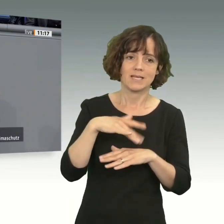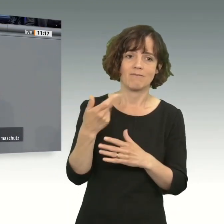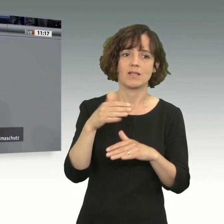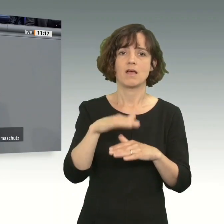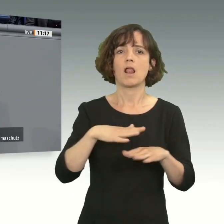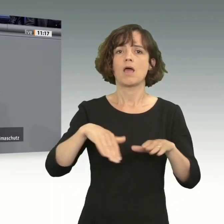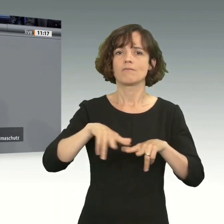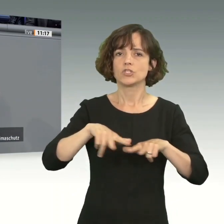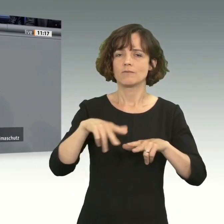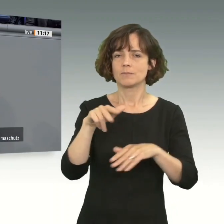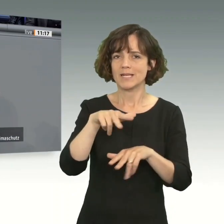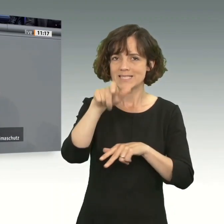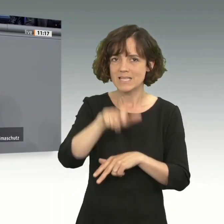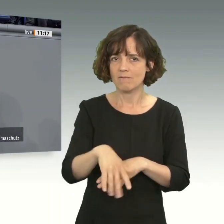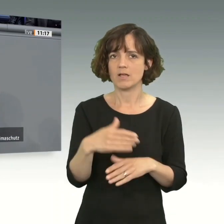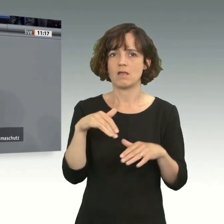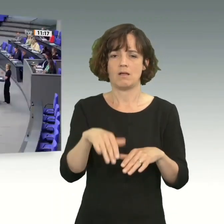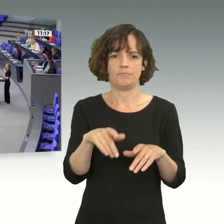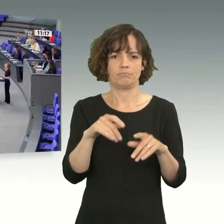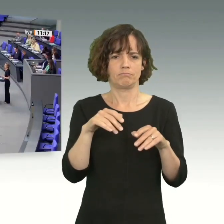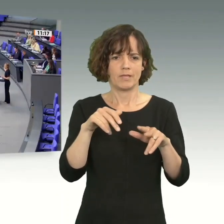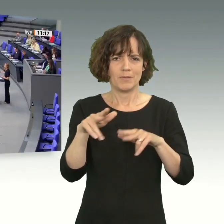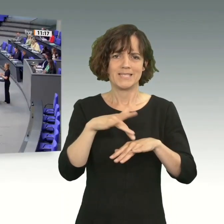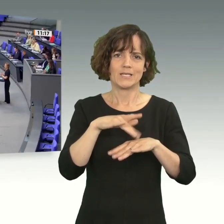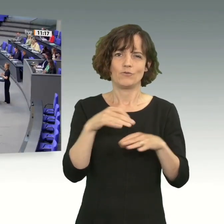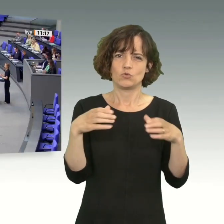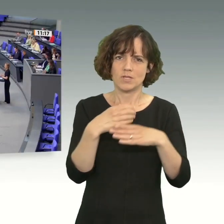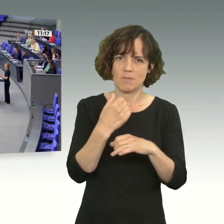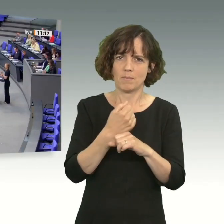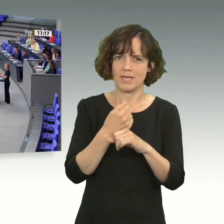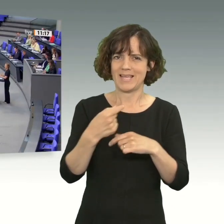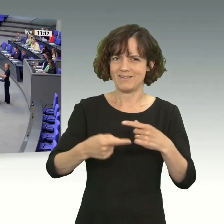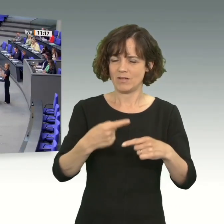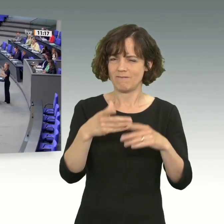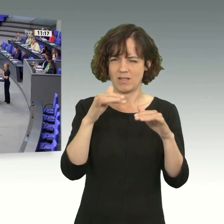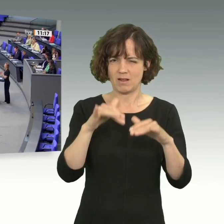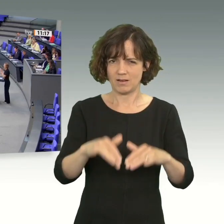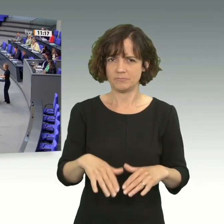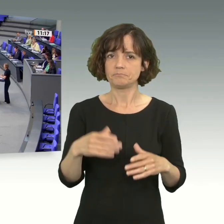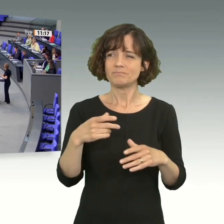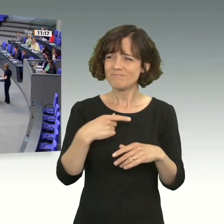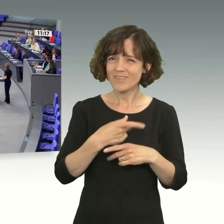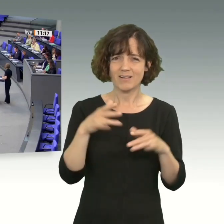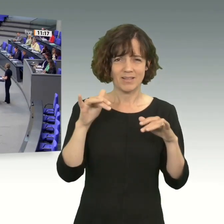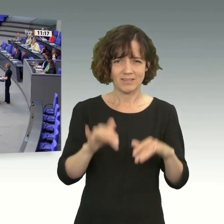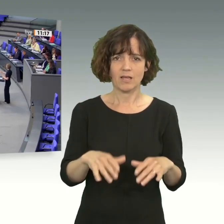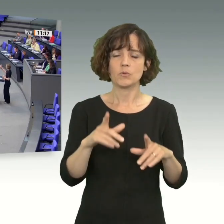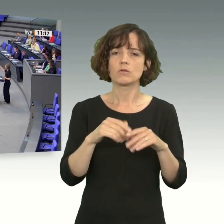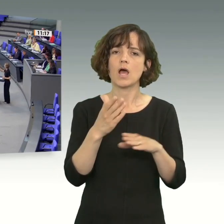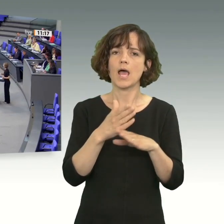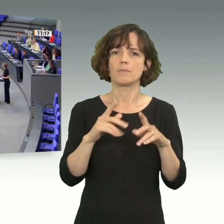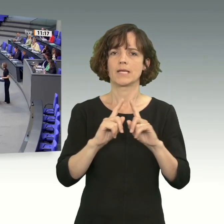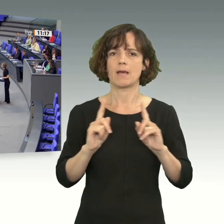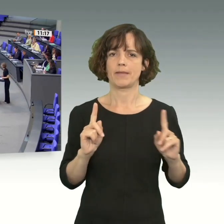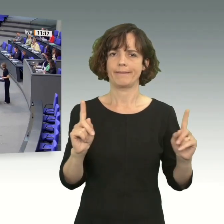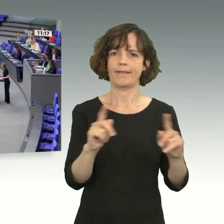der Landwirtschaftsminister, die Ministerin für Zusammenarbeit in der Entwicklung war da. Wir waren alle da, das halbe Kabinett wäre da.